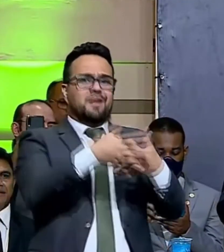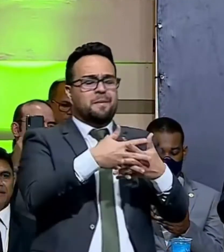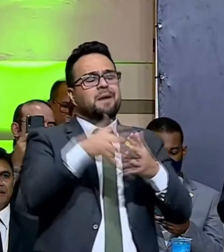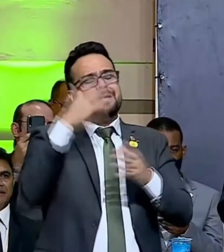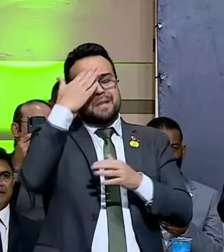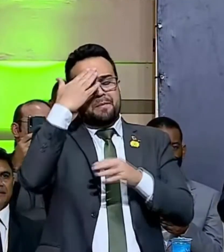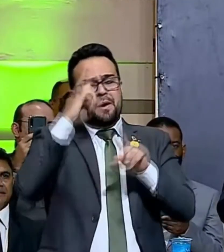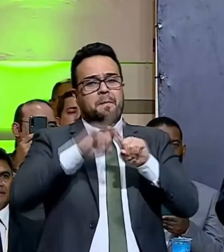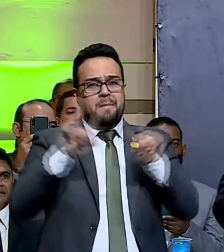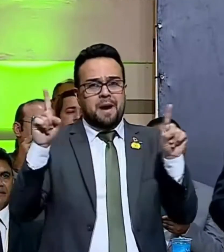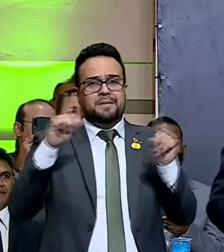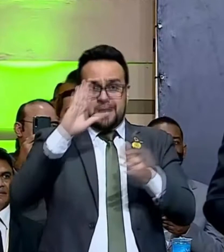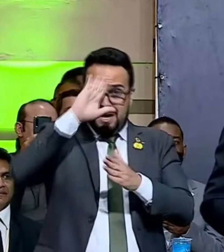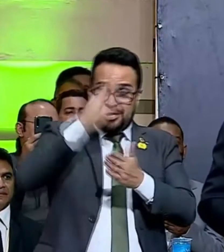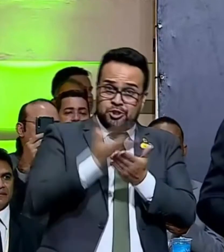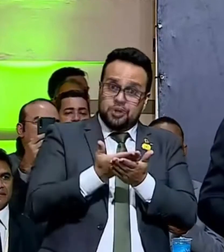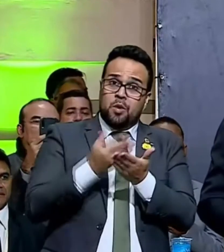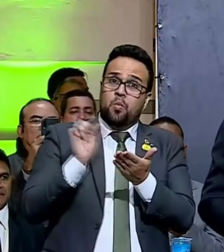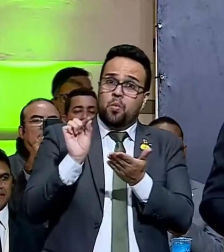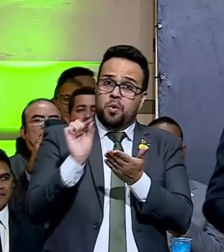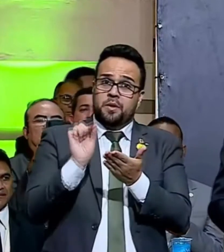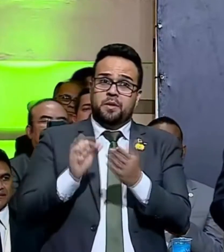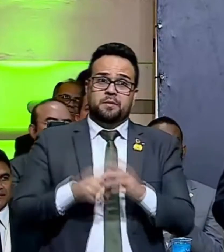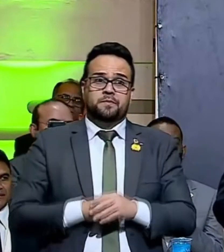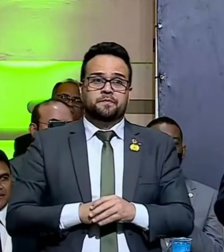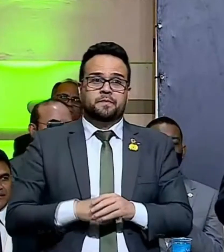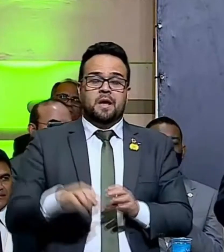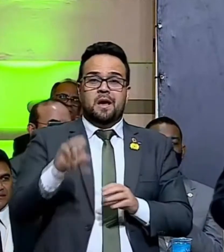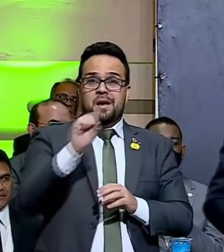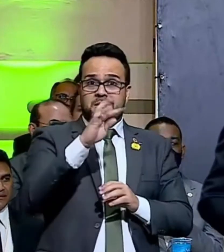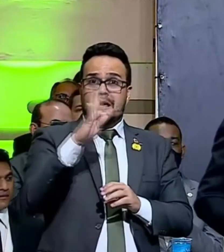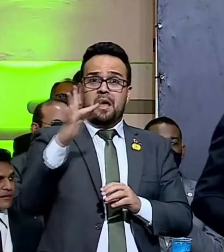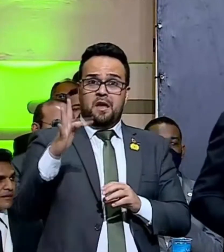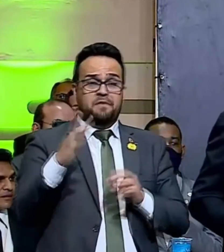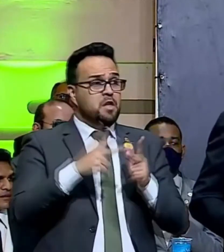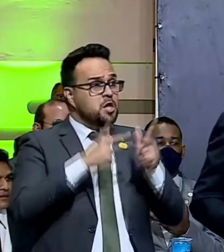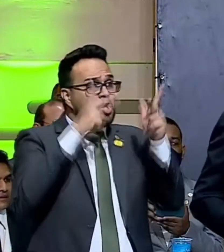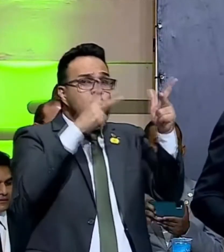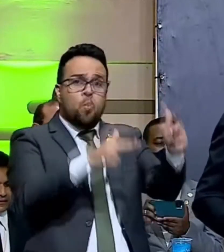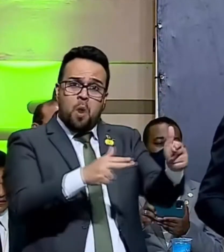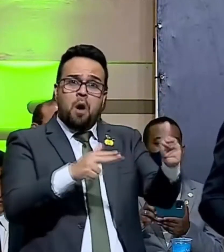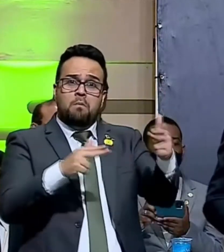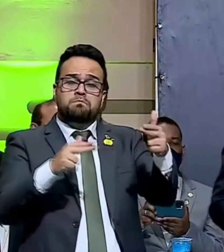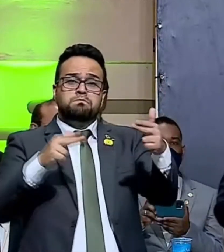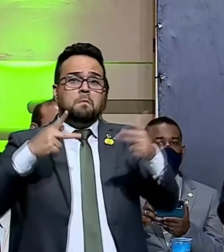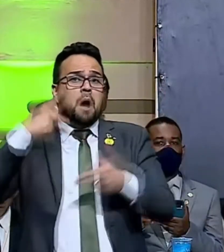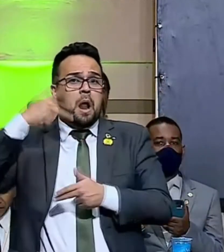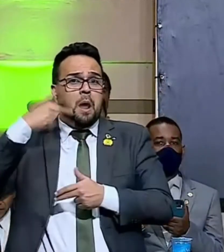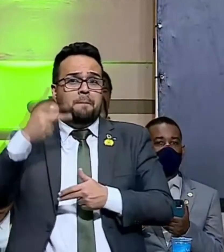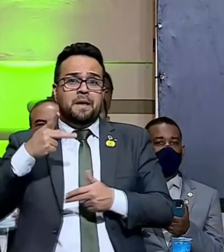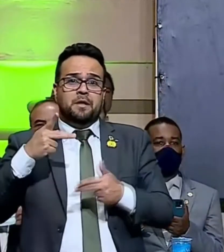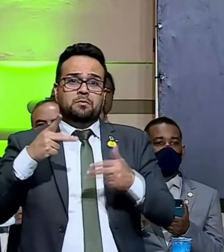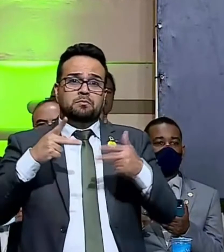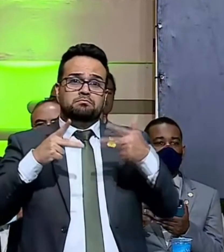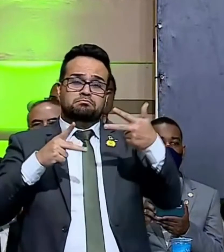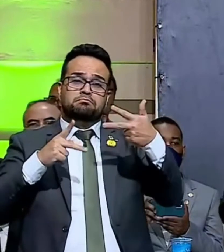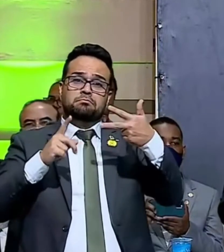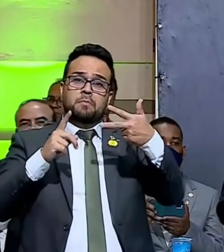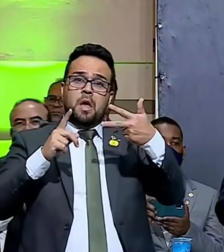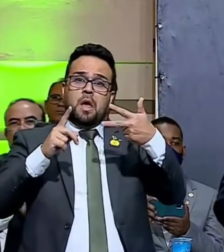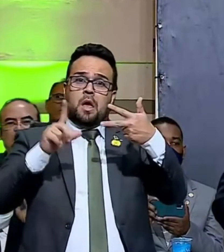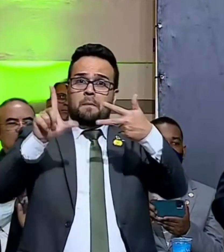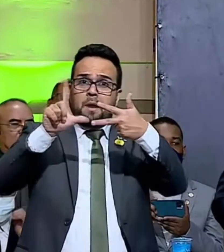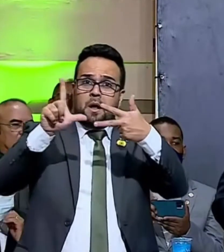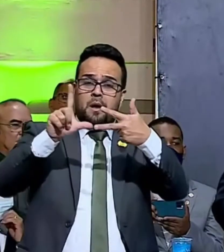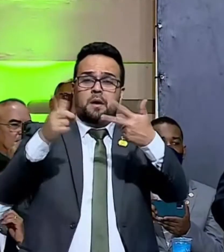Mas acreditamos que este Supremo, assim como o Parlamento, assim como o Executivo,